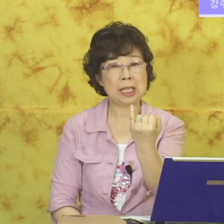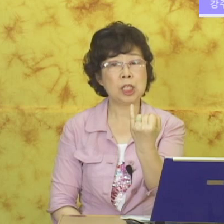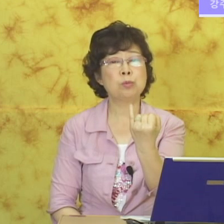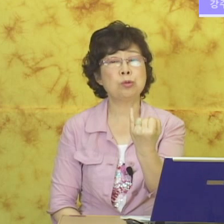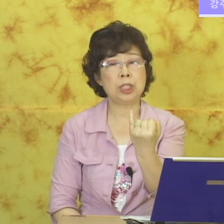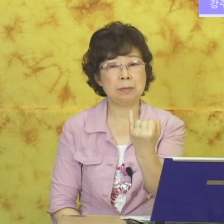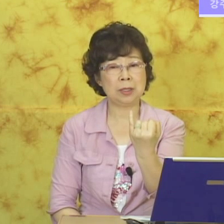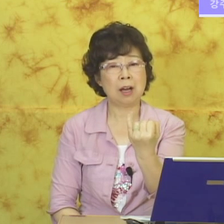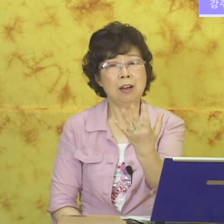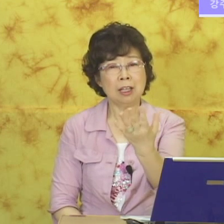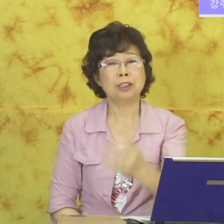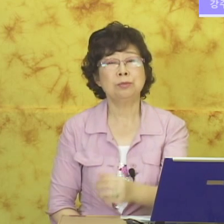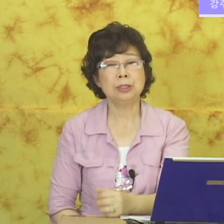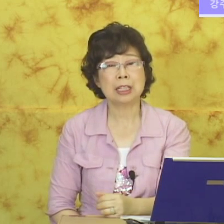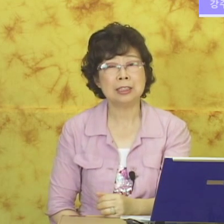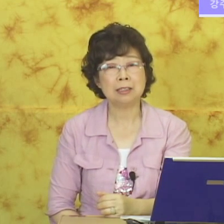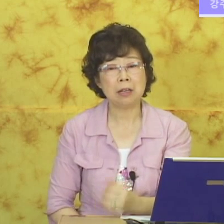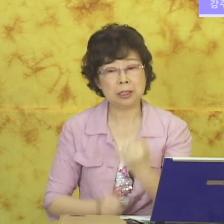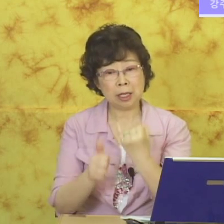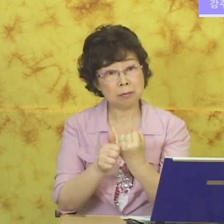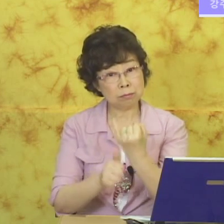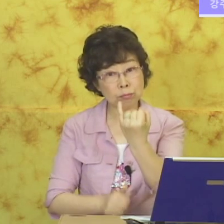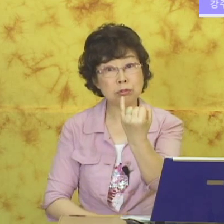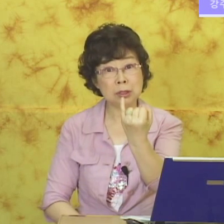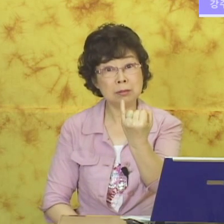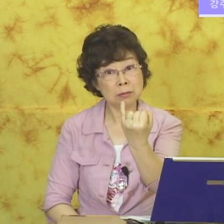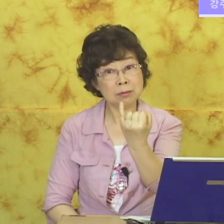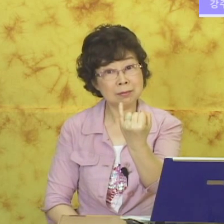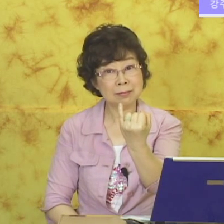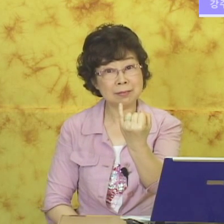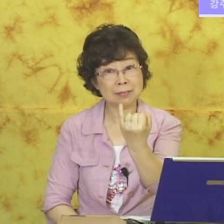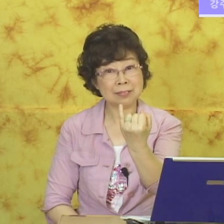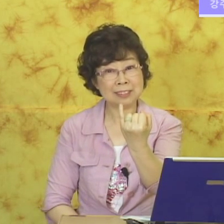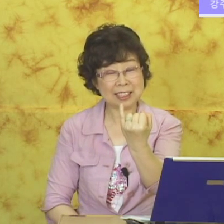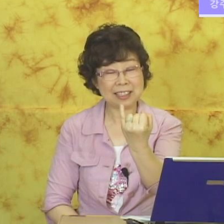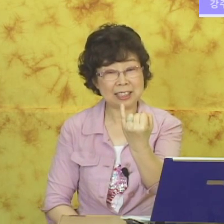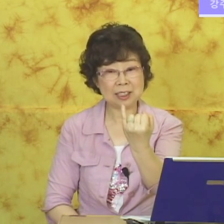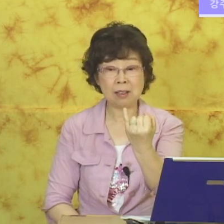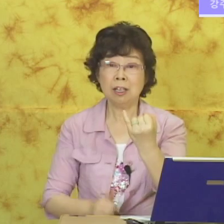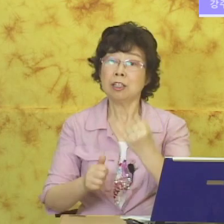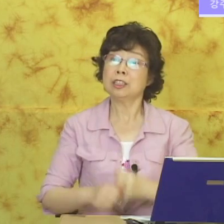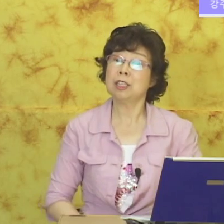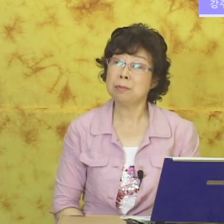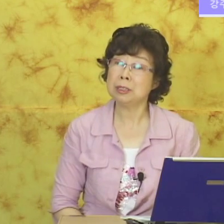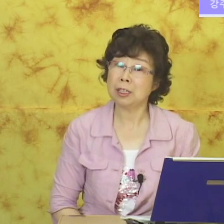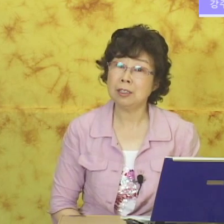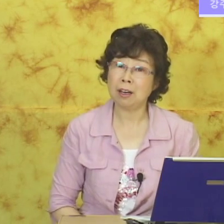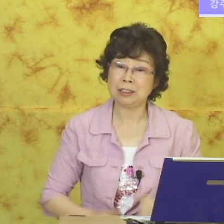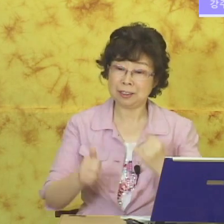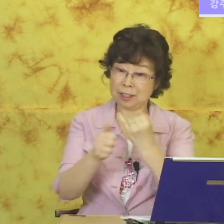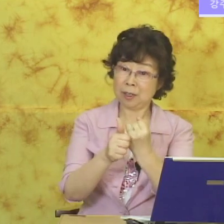부인입니다. 당신 부인 잘 있어요 할 때 부인. 자 이렇게 하죠. 당신 남편 잘 있나 했을 때.